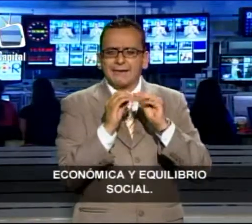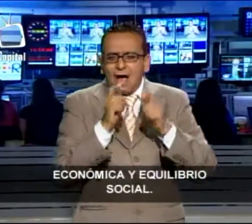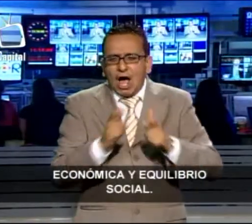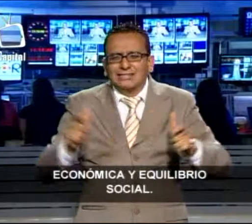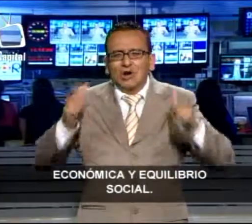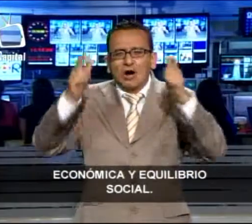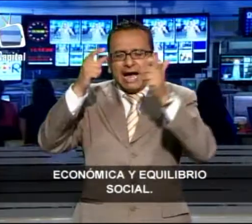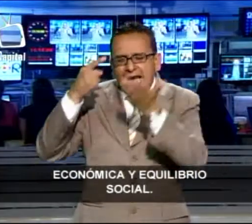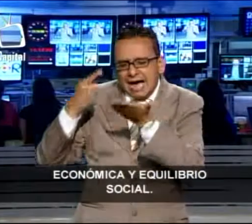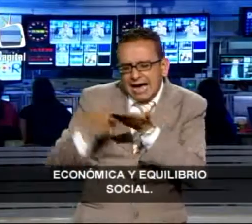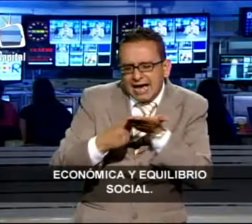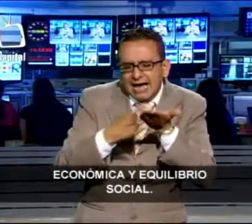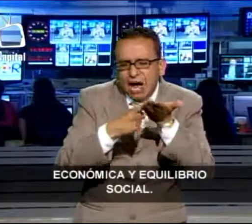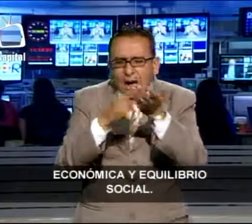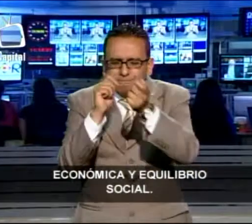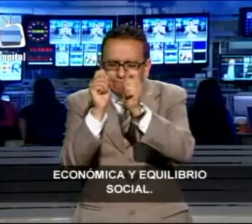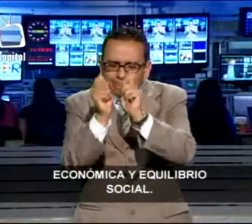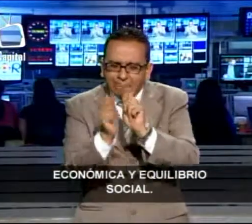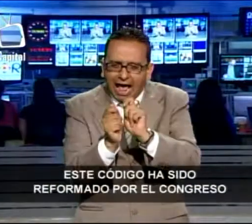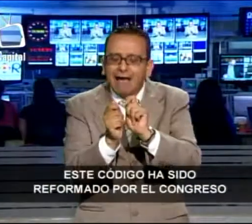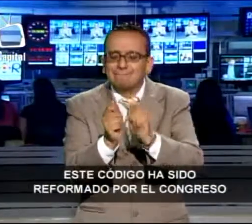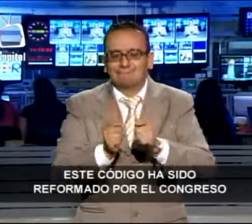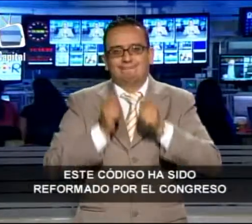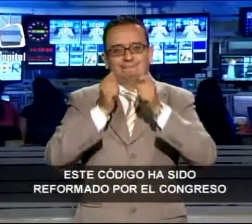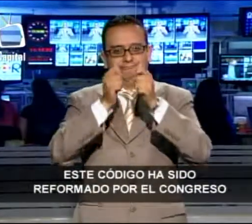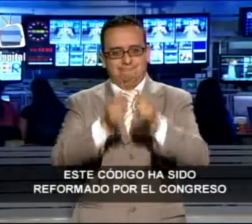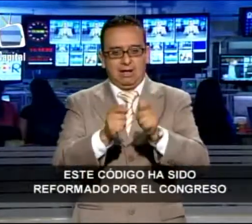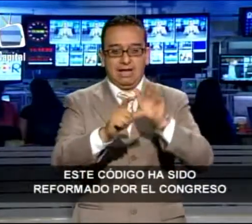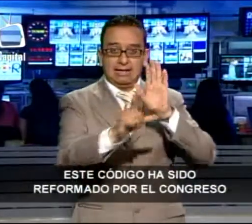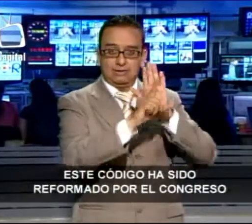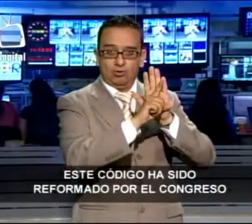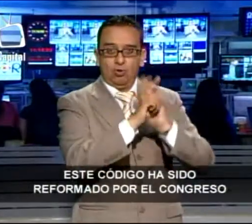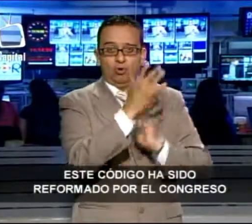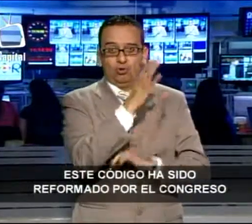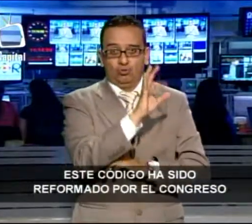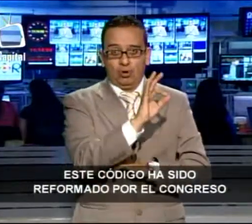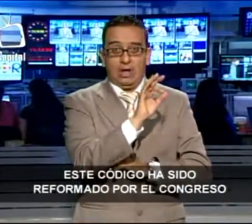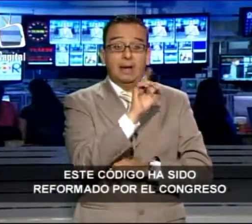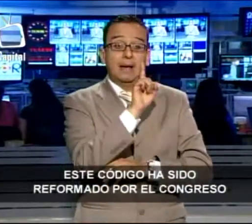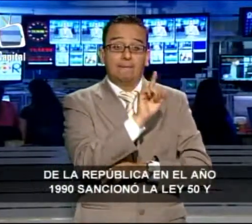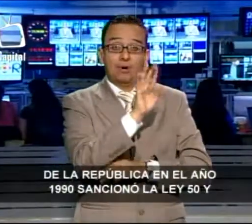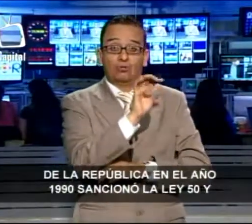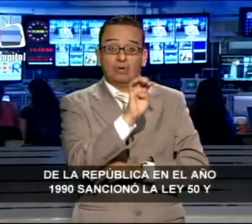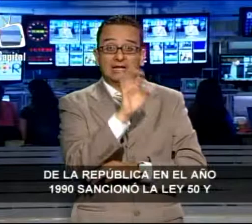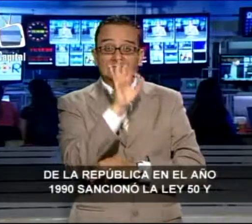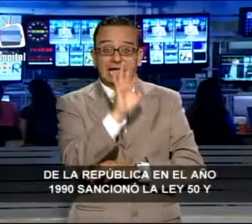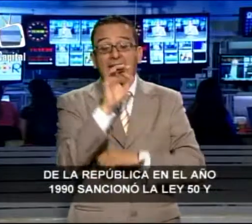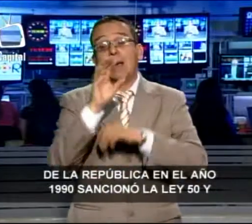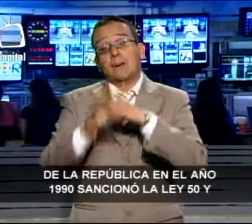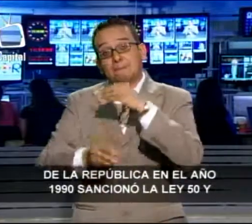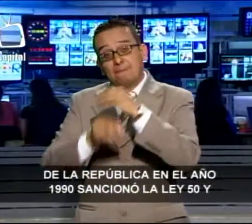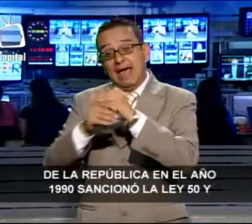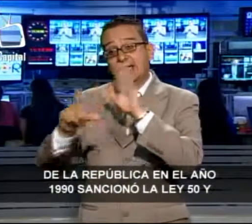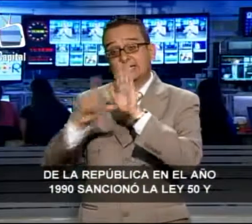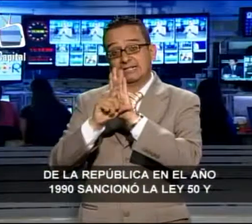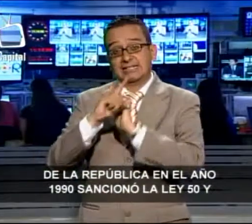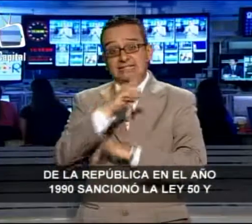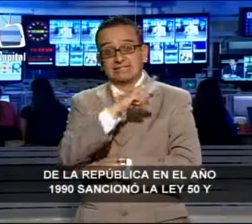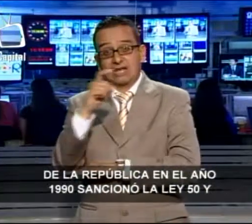y equilibrio social. Este código ha sido reformado por el Congreso de la República, en el año 1990